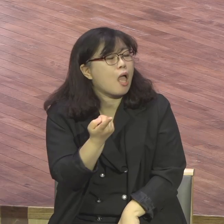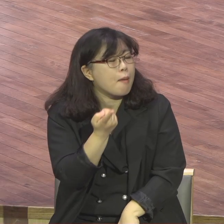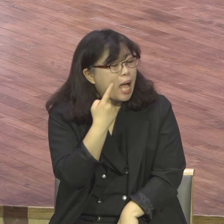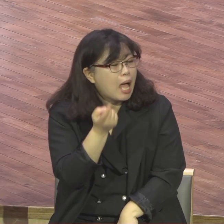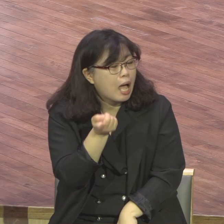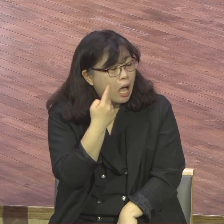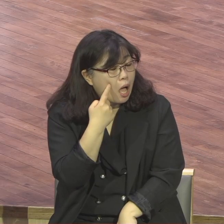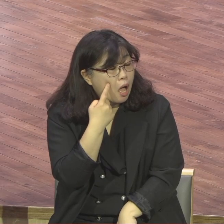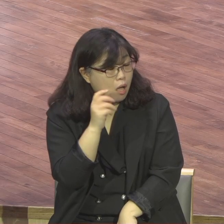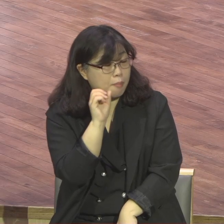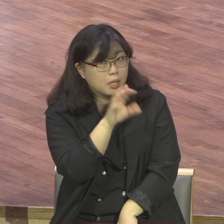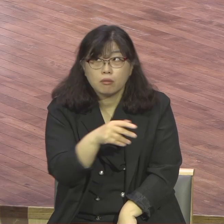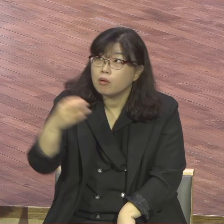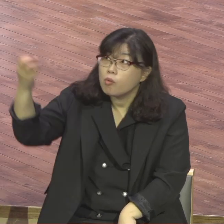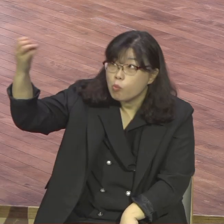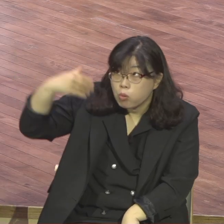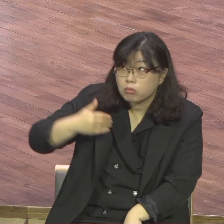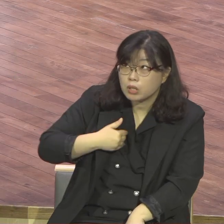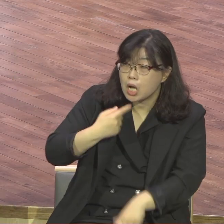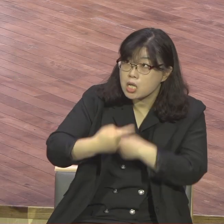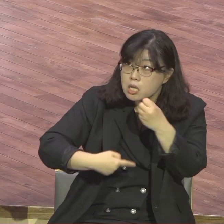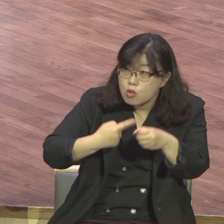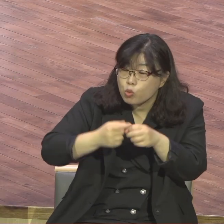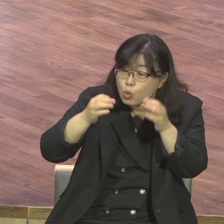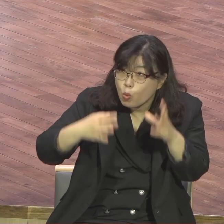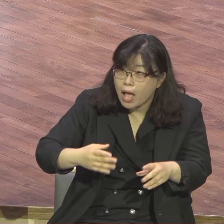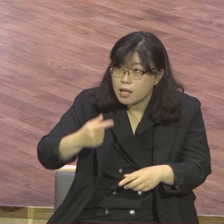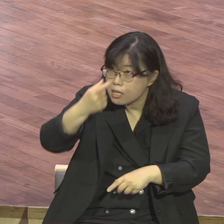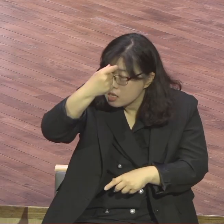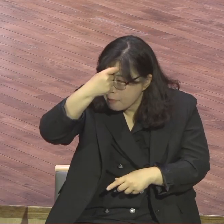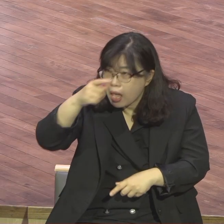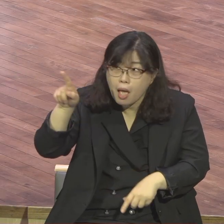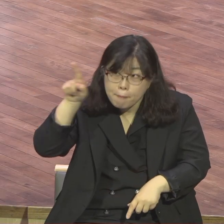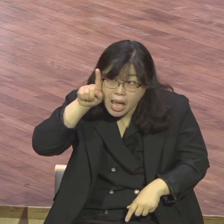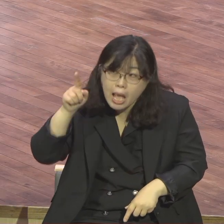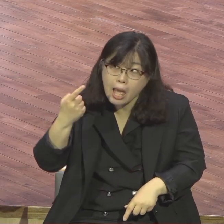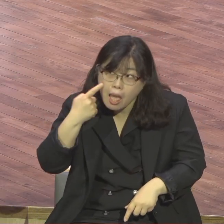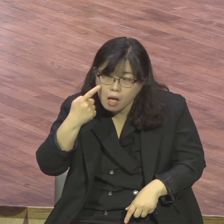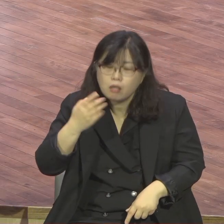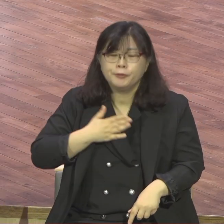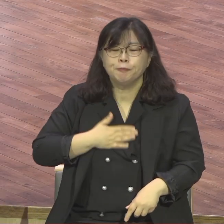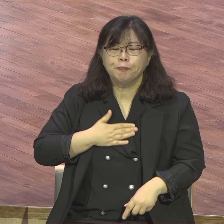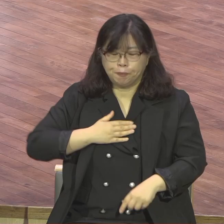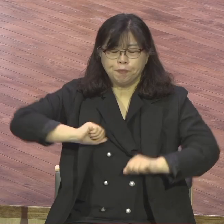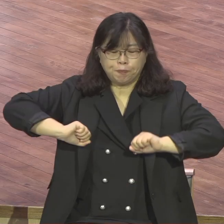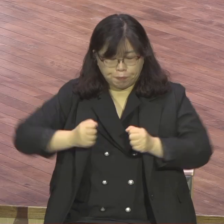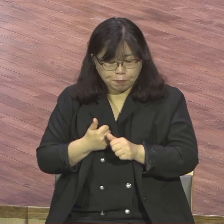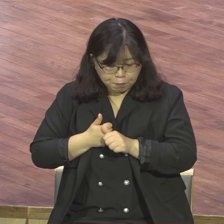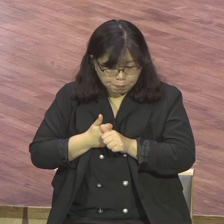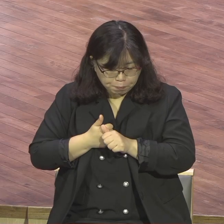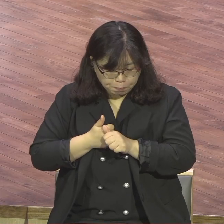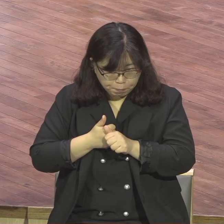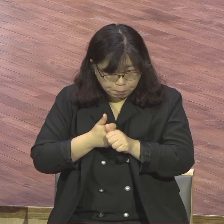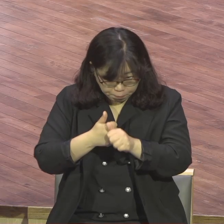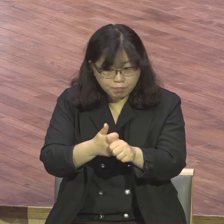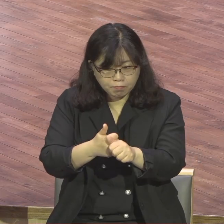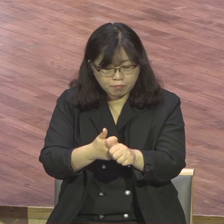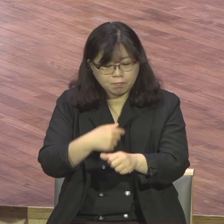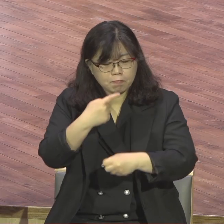깨달음을 탁 받았어요 그래가지고 기도 가운데 깨달아졌기 때문에 하나님의 음성인 줄